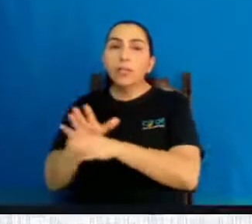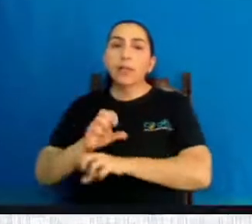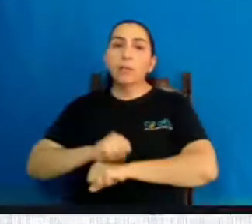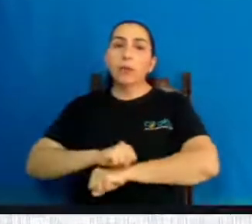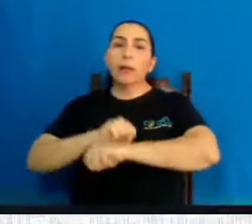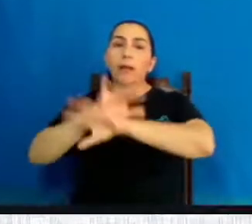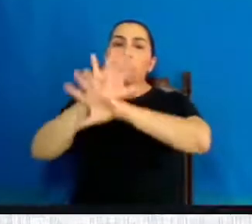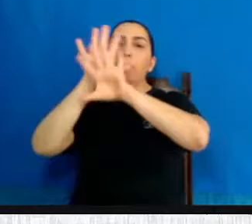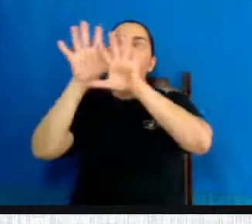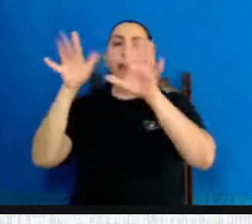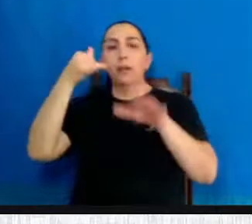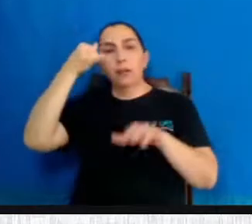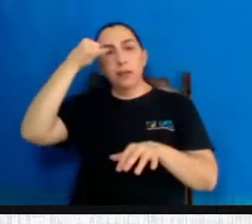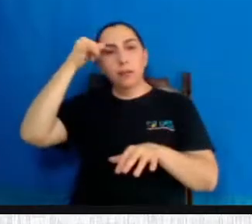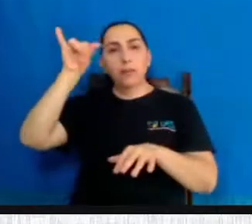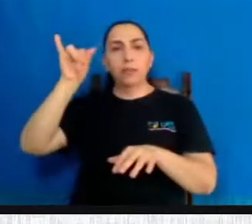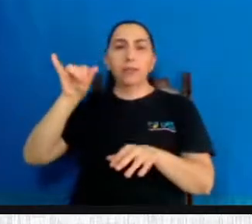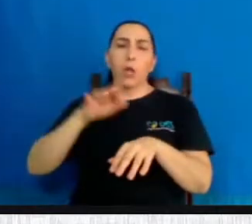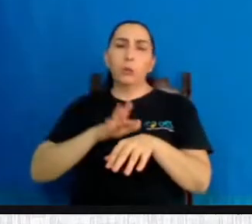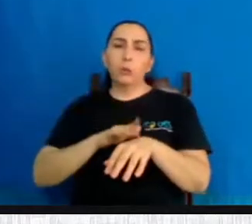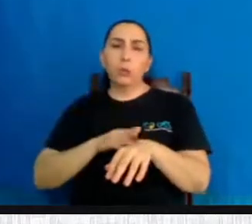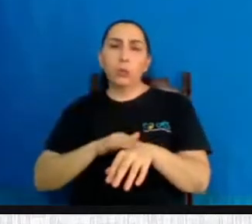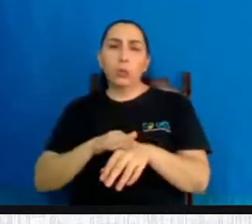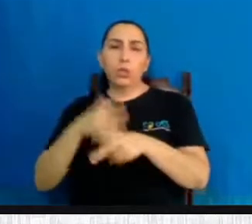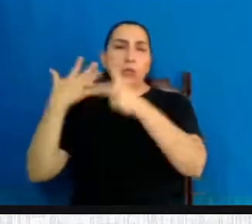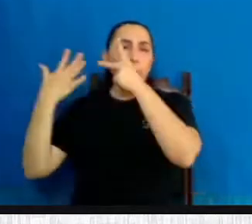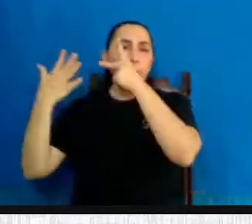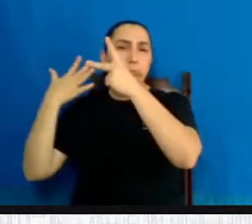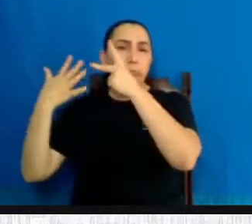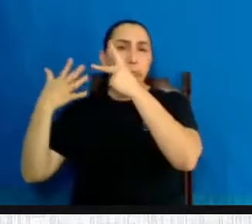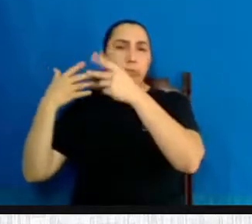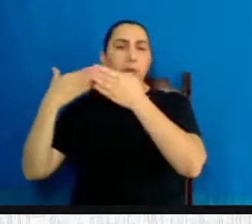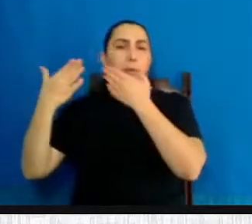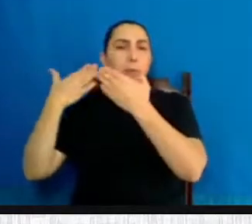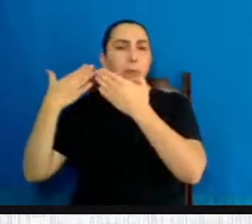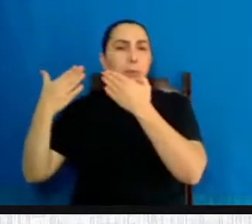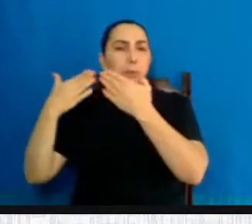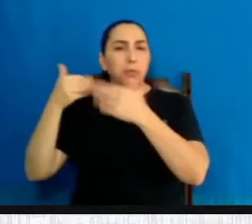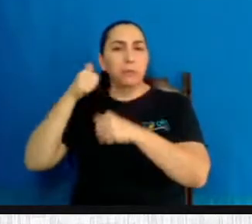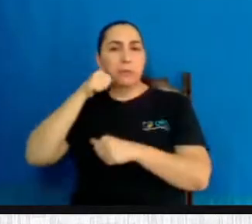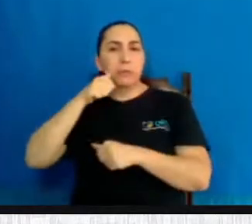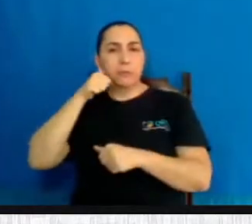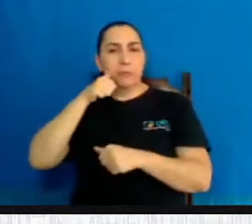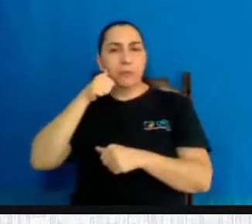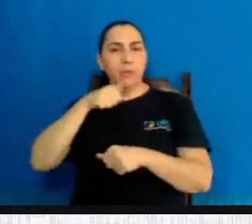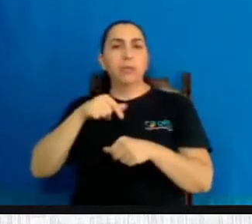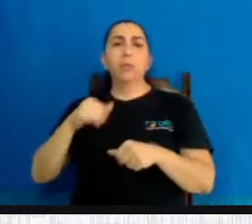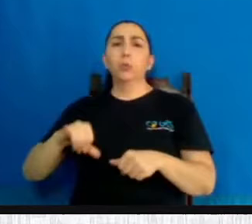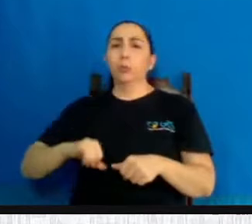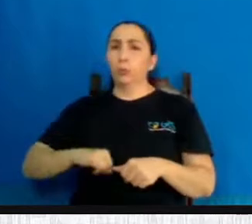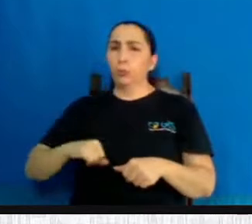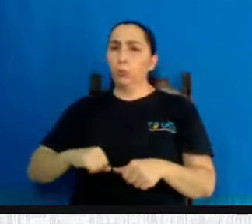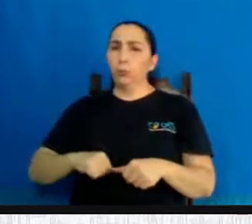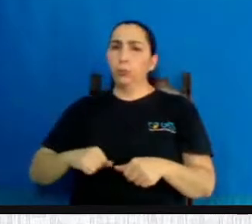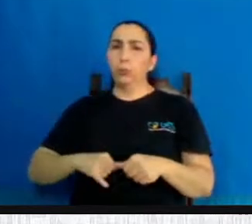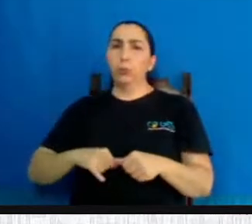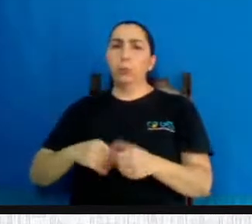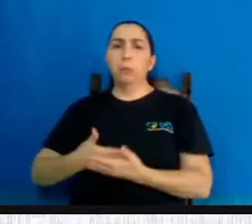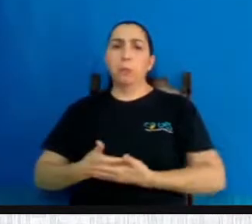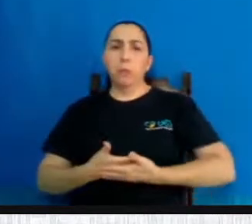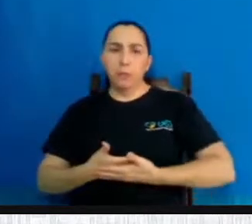gerando enfermidades orgânicas, psiquiátricas, psicológicas para as mulheres, sofrimento para os bebês,